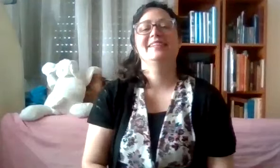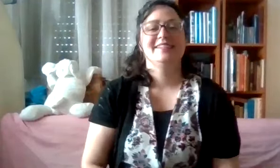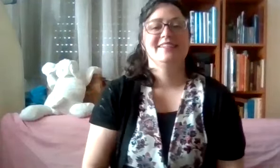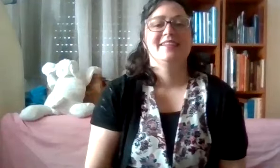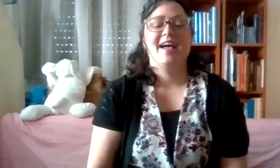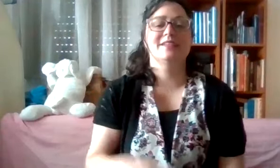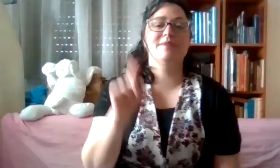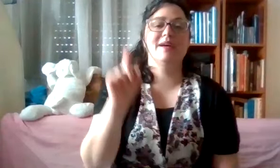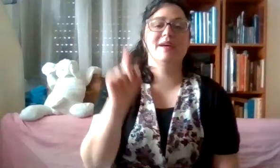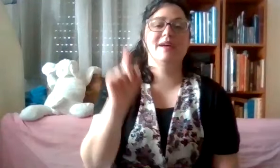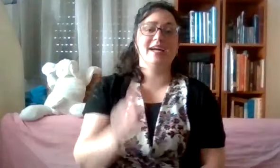אז מה זה אחד?